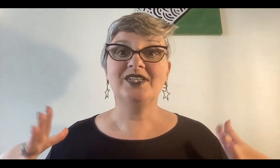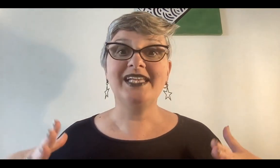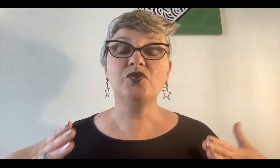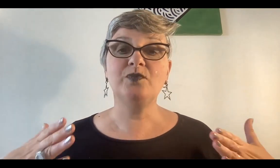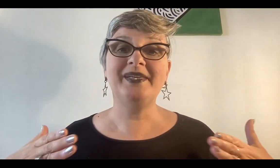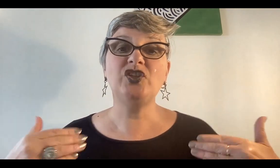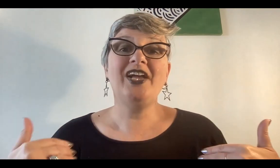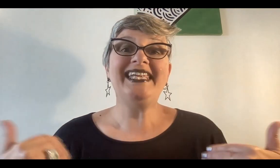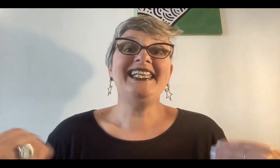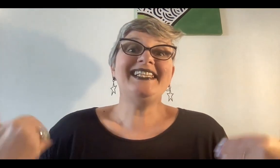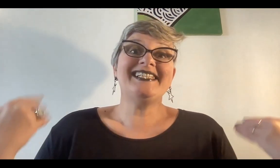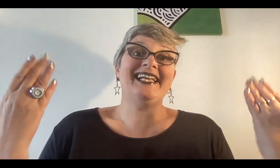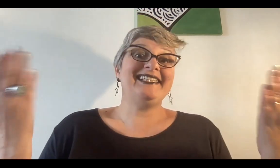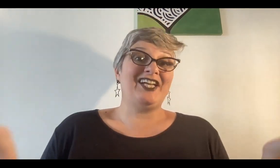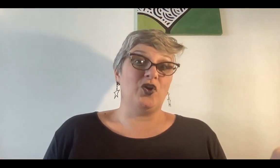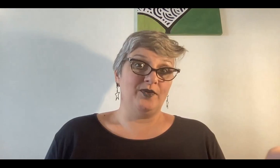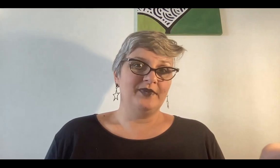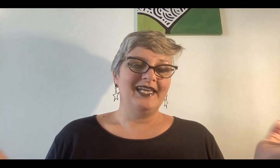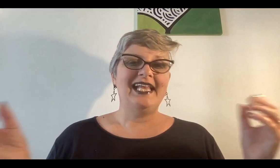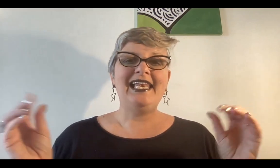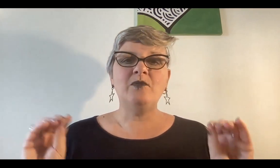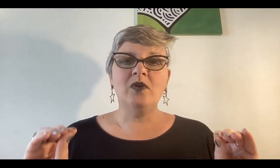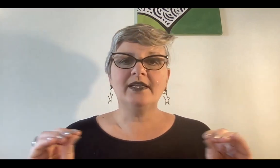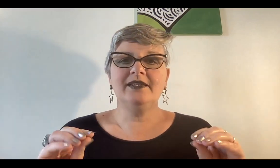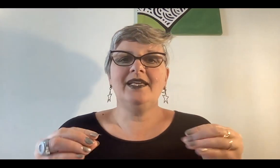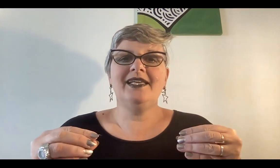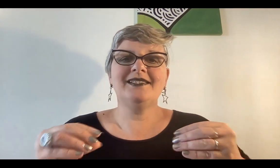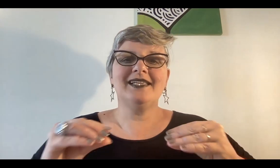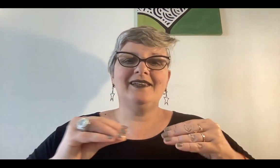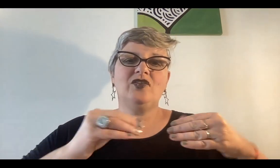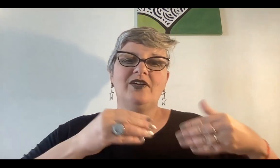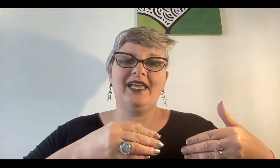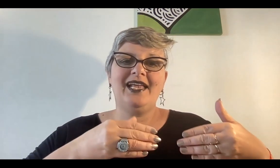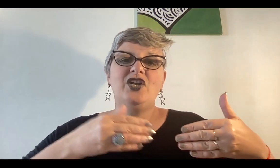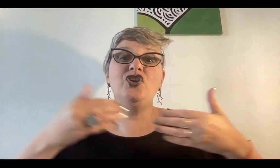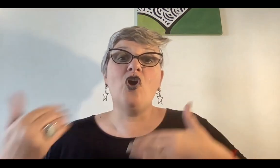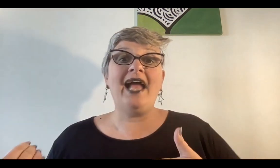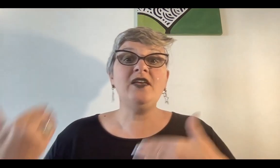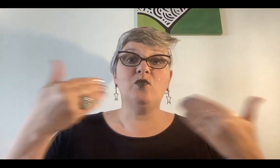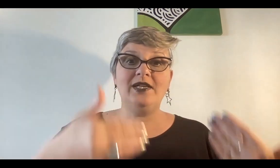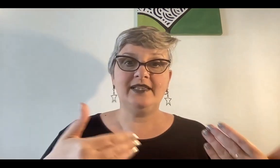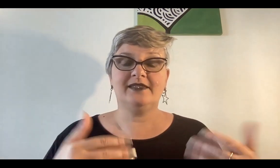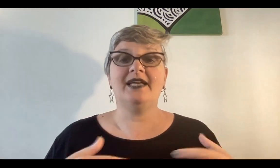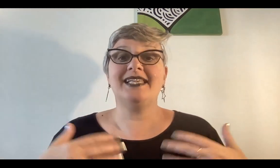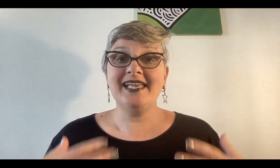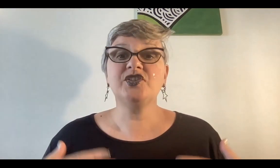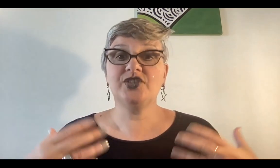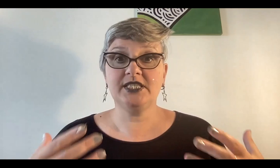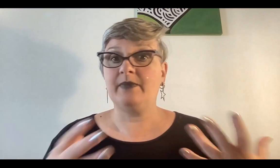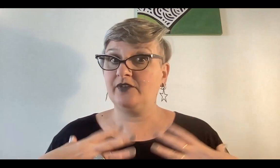Es un momento iniciático. La muerte es esto que no hay vuelta atrás. Y eso se llama